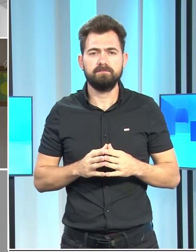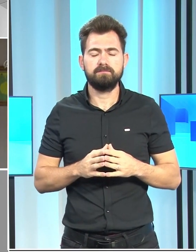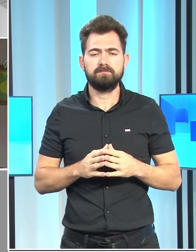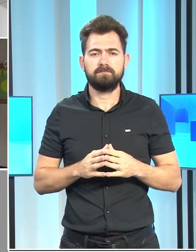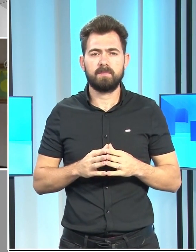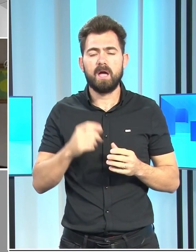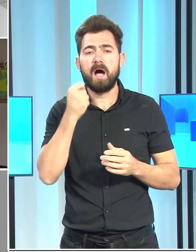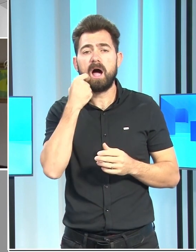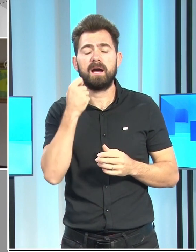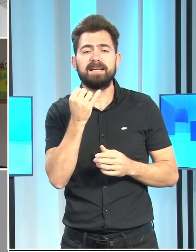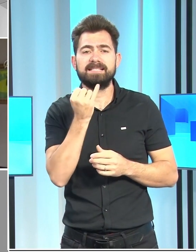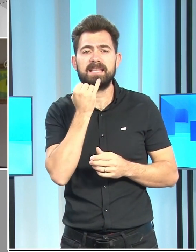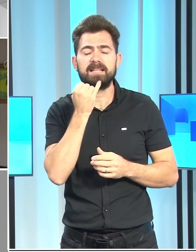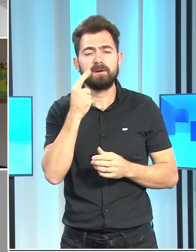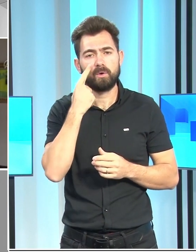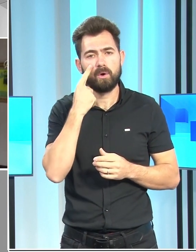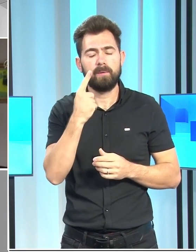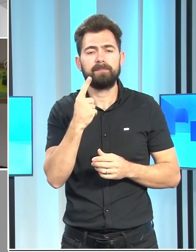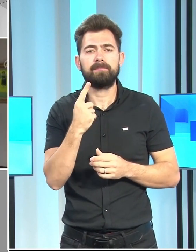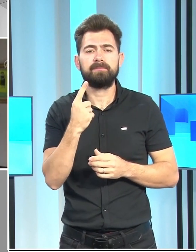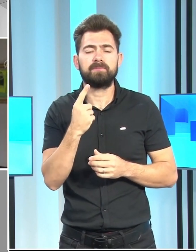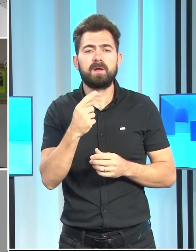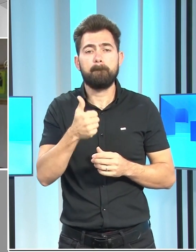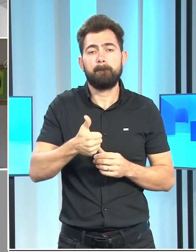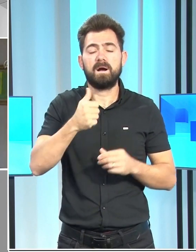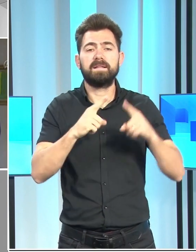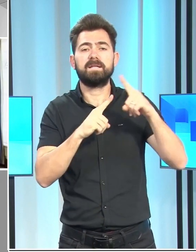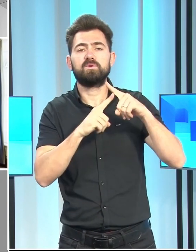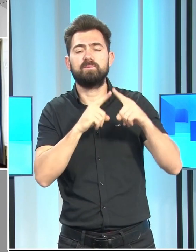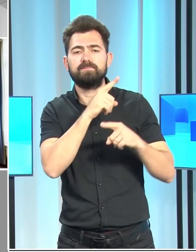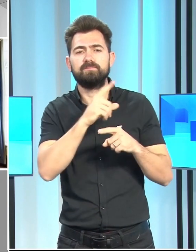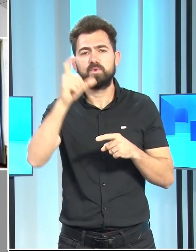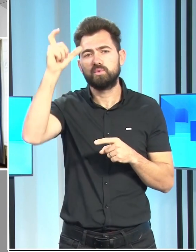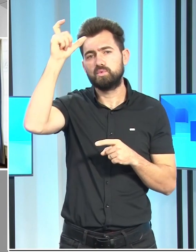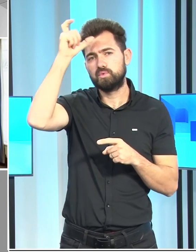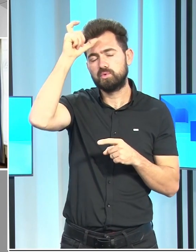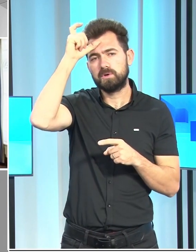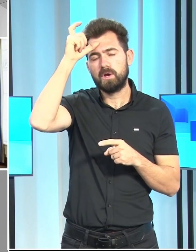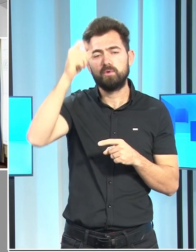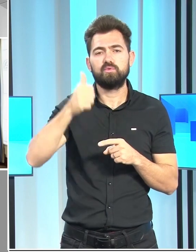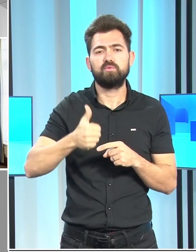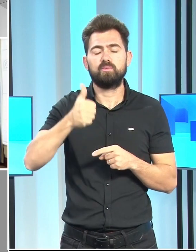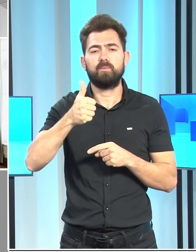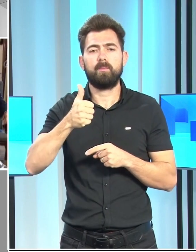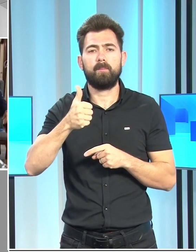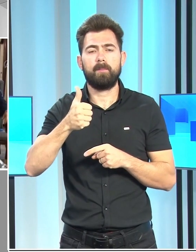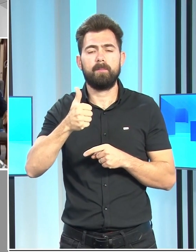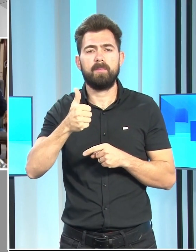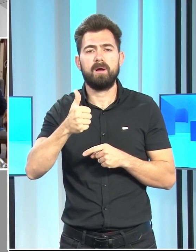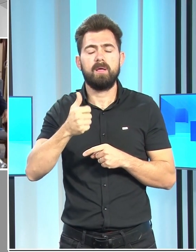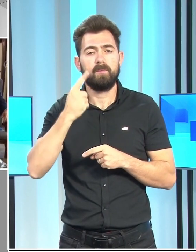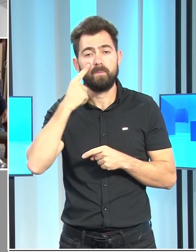Ankara temasları çerçevesinde Bakan Taçoy, Türkiye Cumhurbaşkanı Yardımcısı